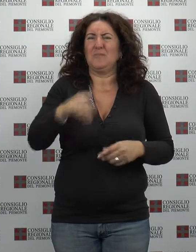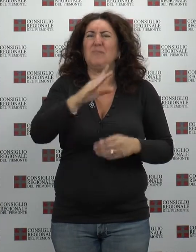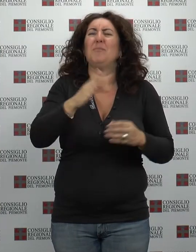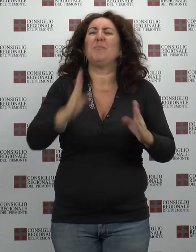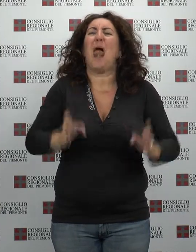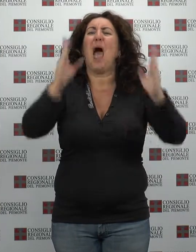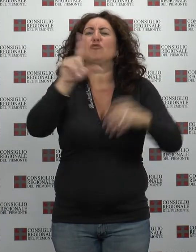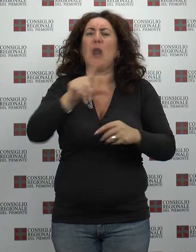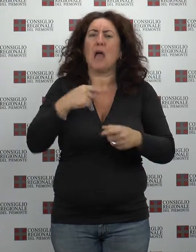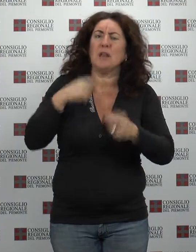architettonici.